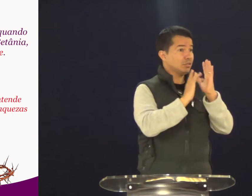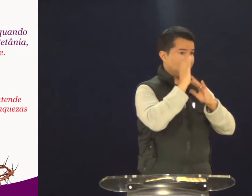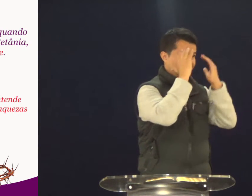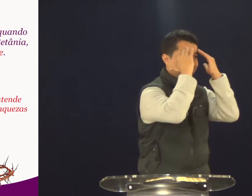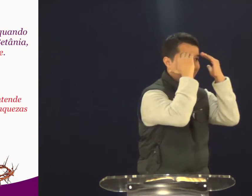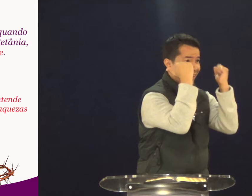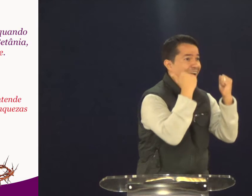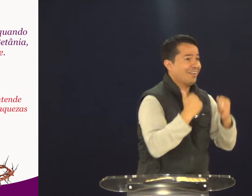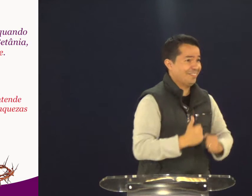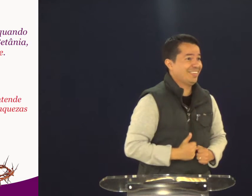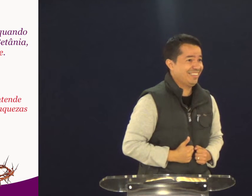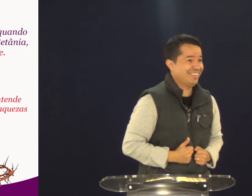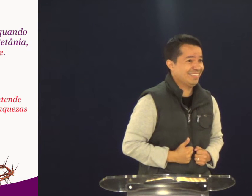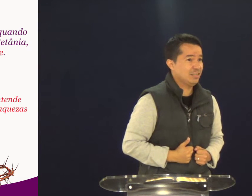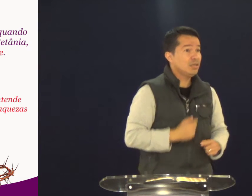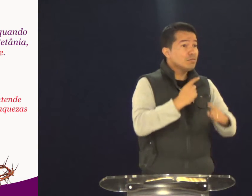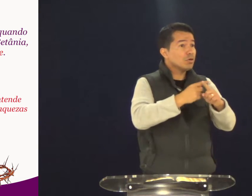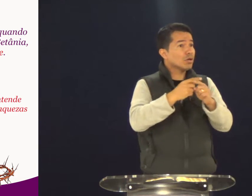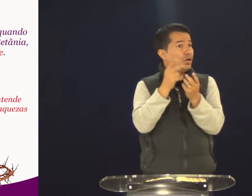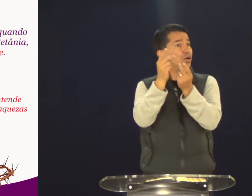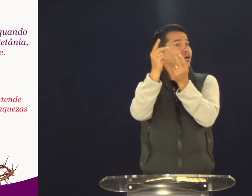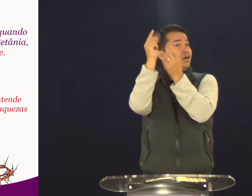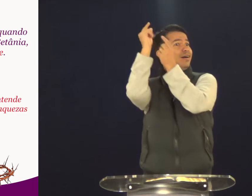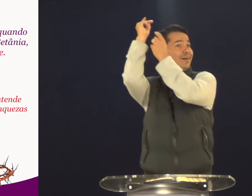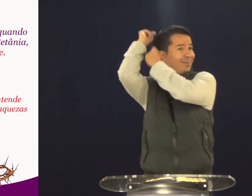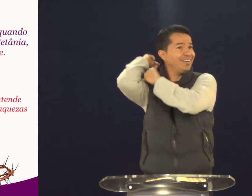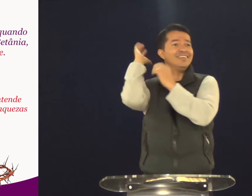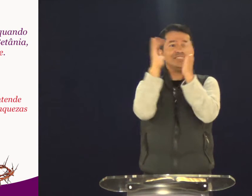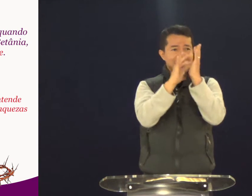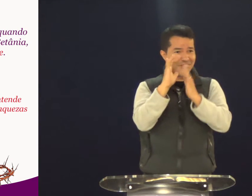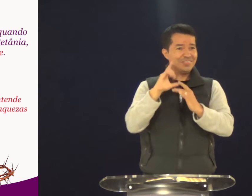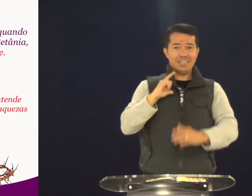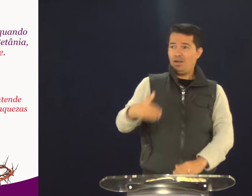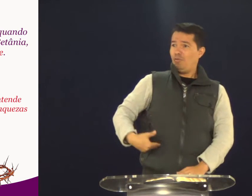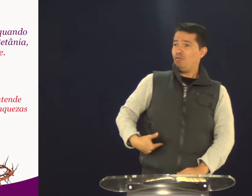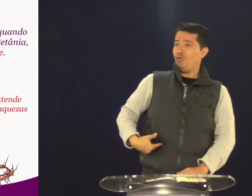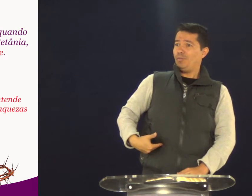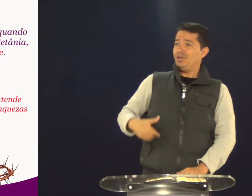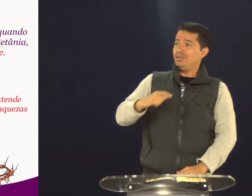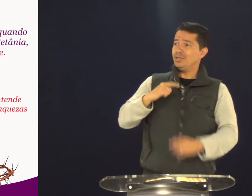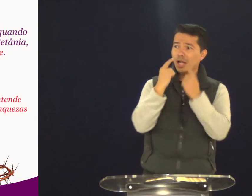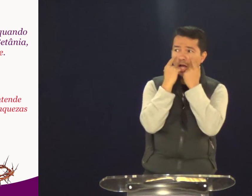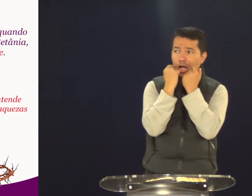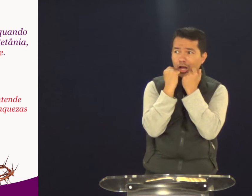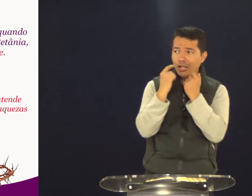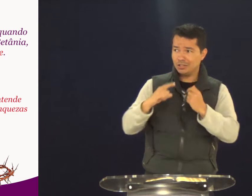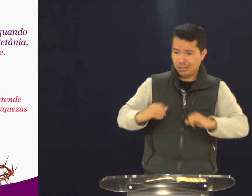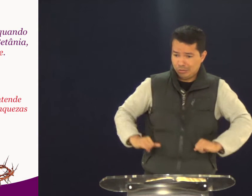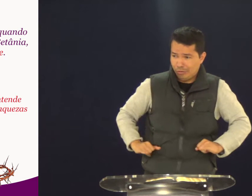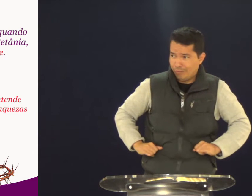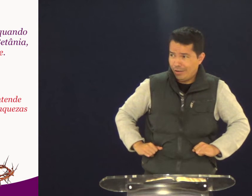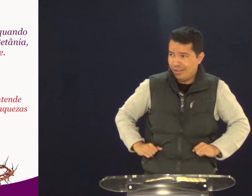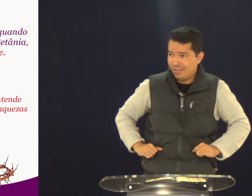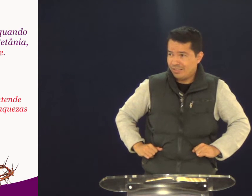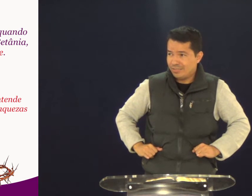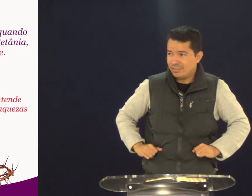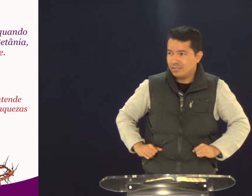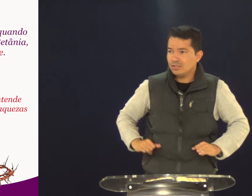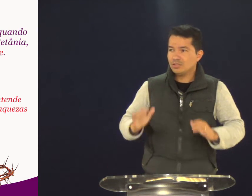dores, da minha depressão. Jesus sabe. Porque, a todo esse tempo, Jesus teve fome, chorou,